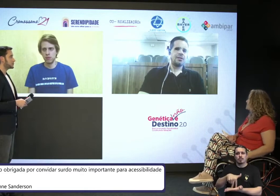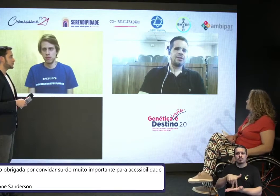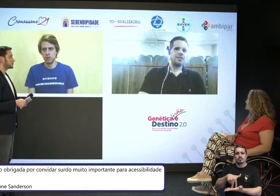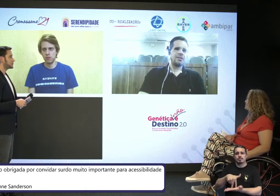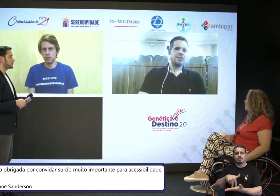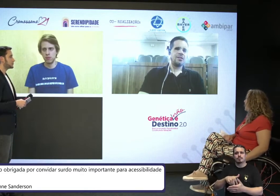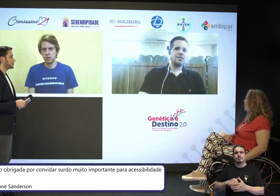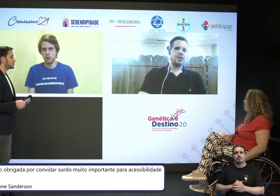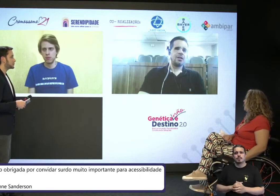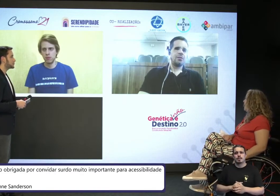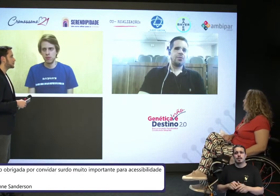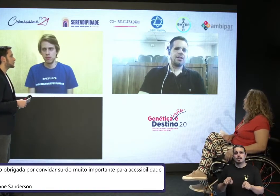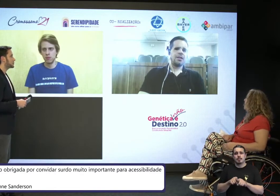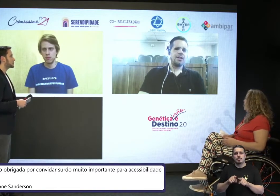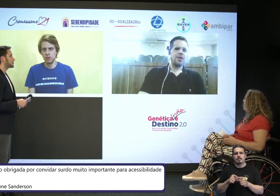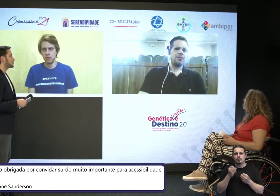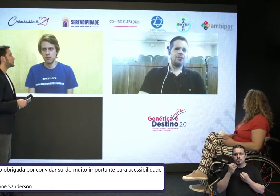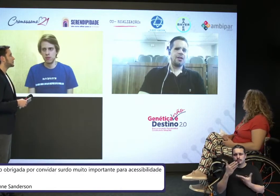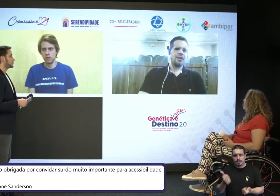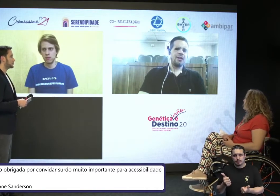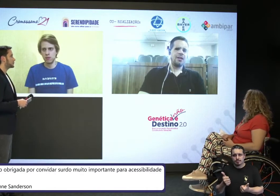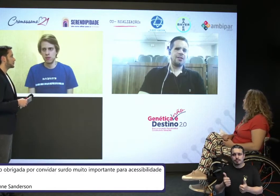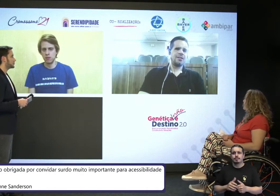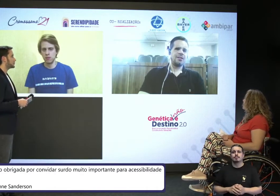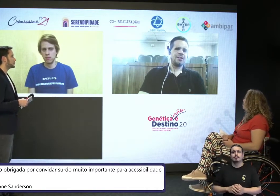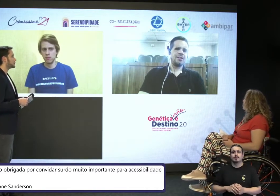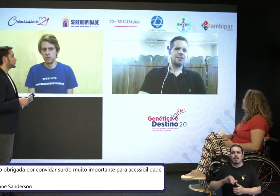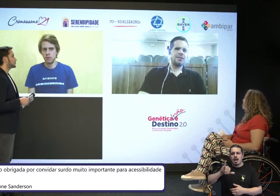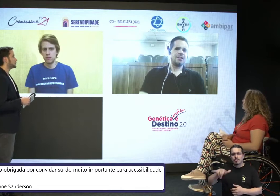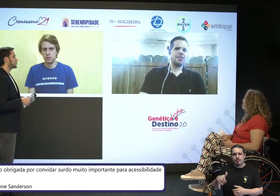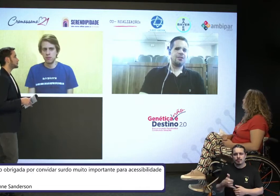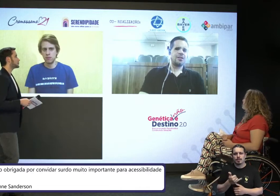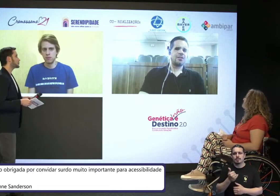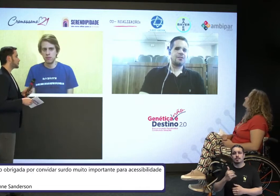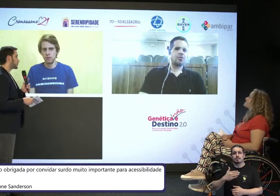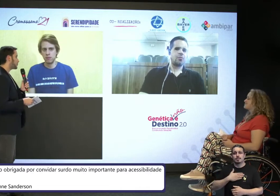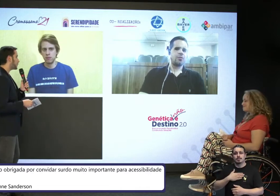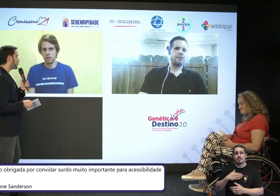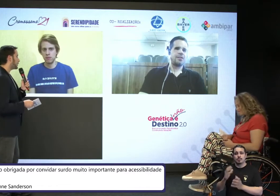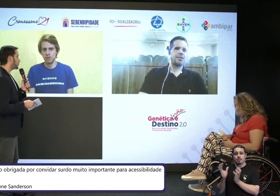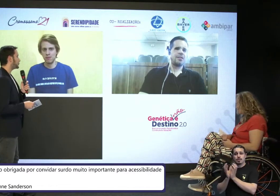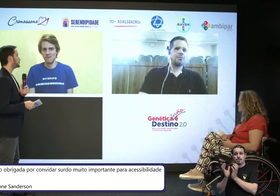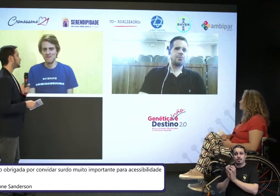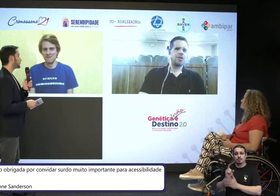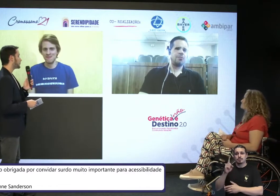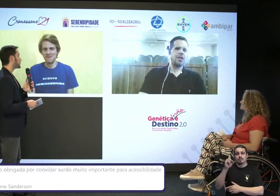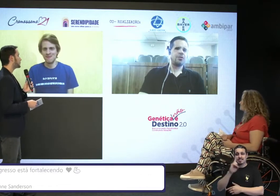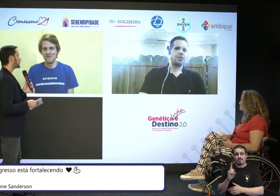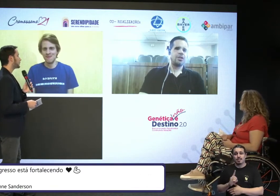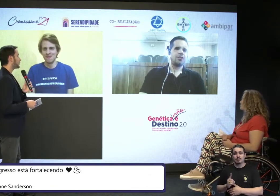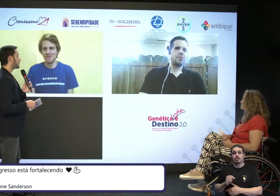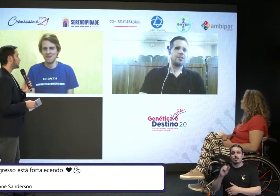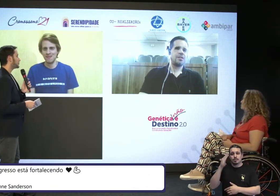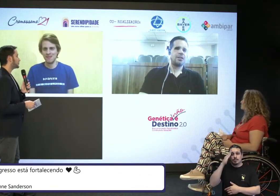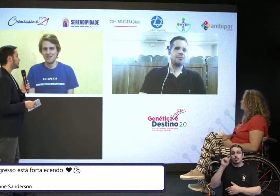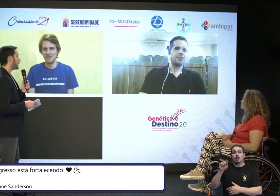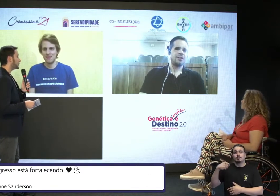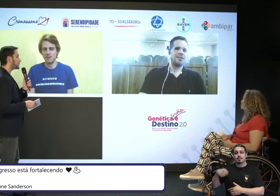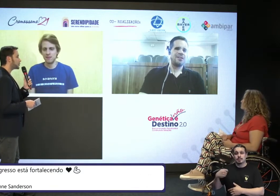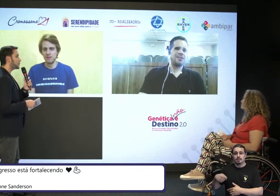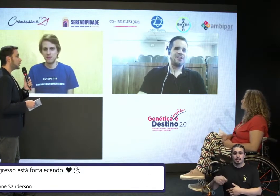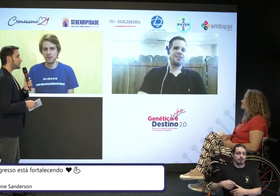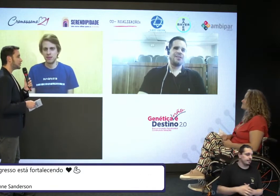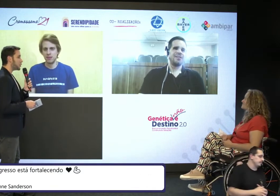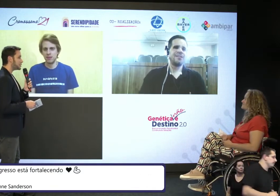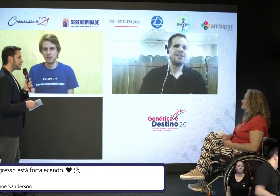afinidade e se tiver... Porque ninguém melhora, né. Ninguém melhor do que nós, que somos deficientes, sabemos o que nós precisamos, né. É,